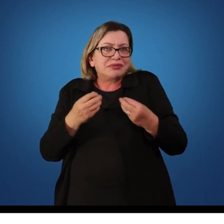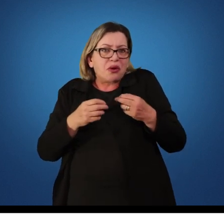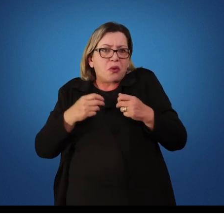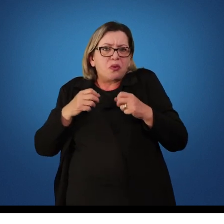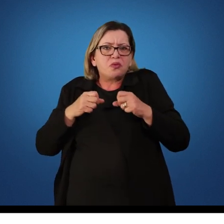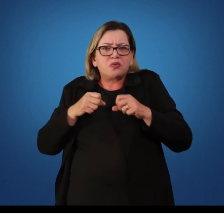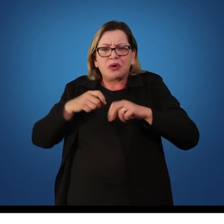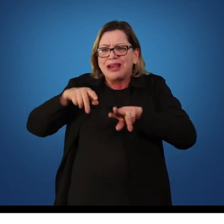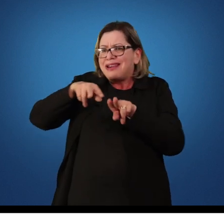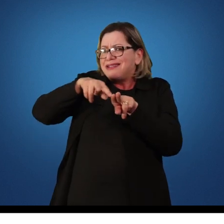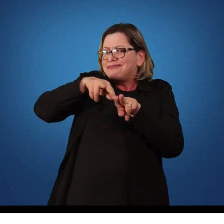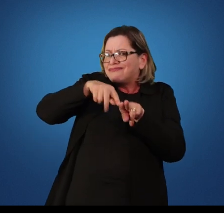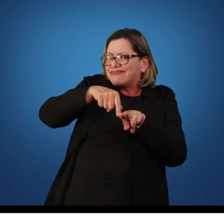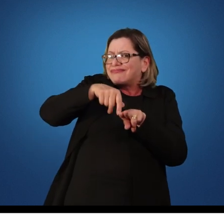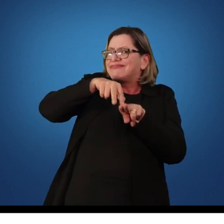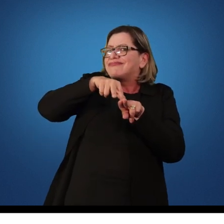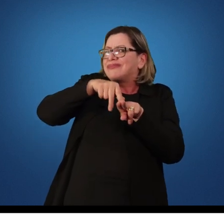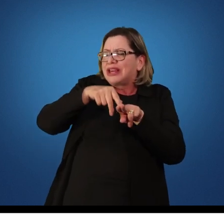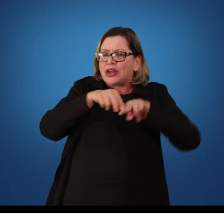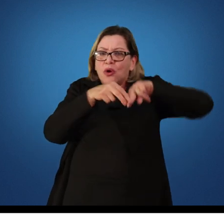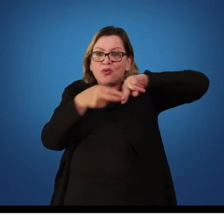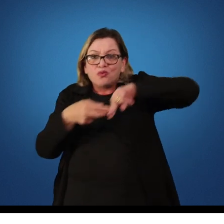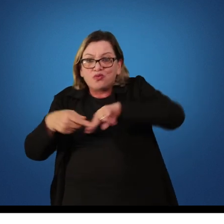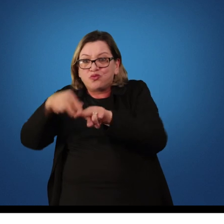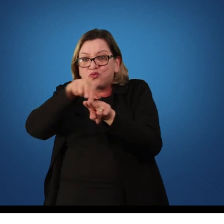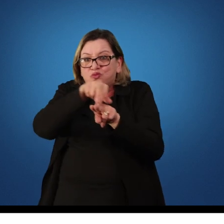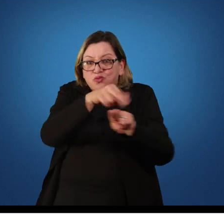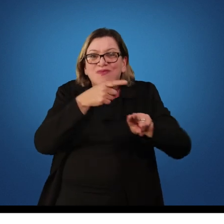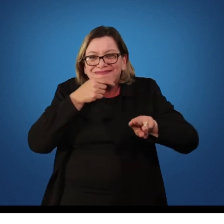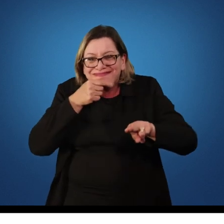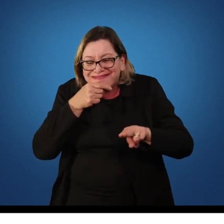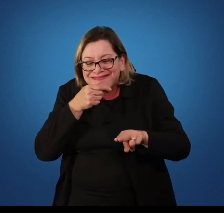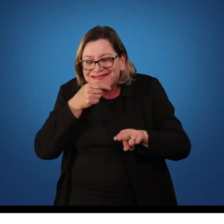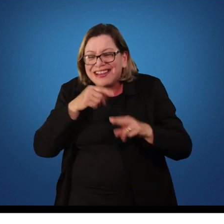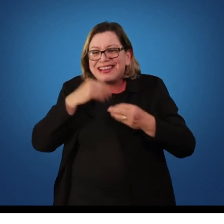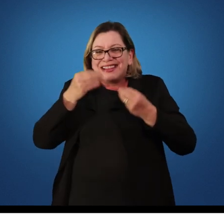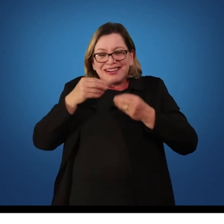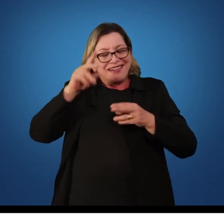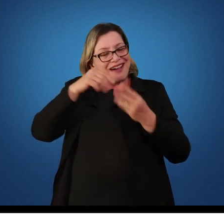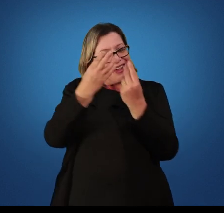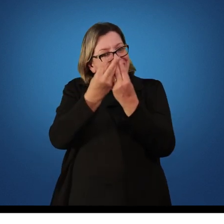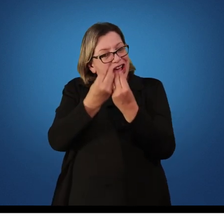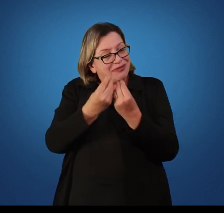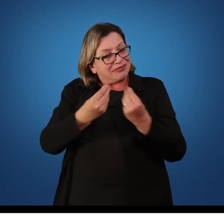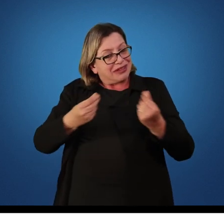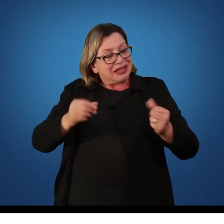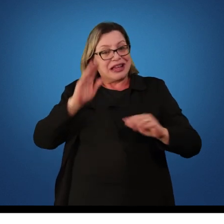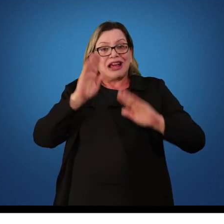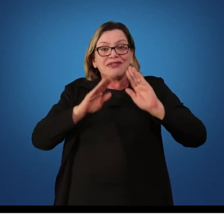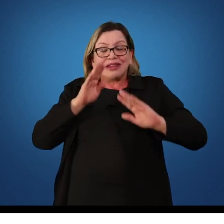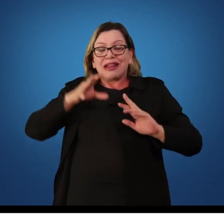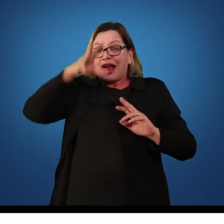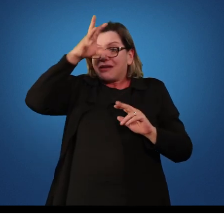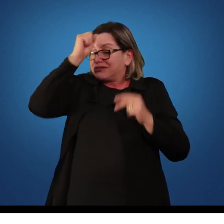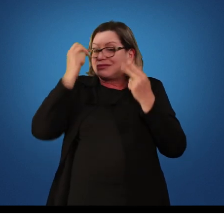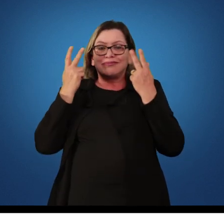de skate, surfar. Então, algumas habilidades são aprendidas mais naturalmente e outras só se